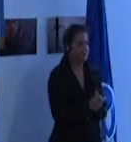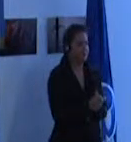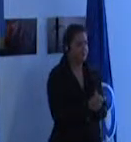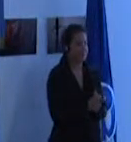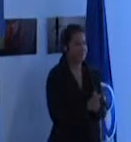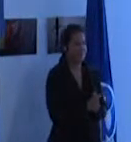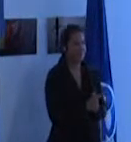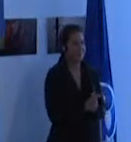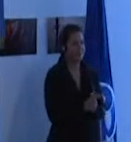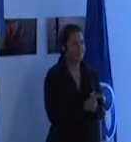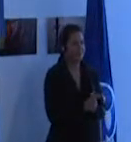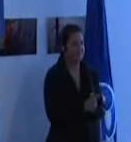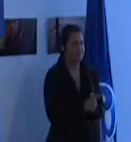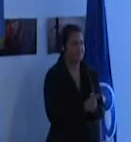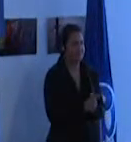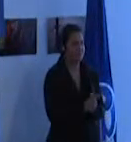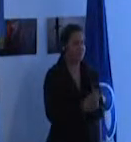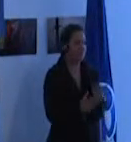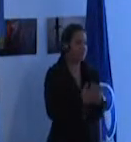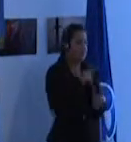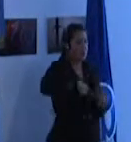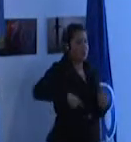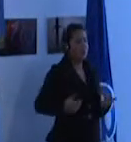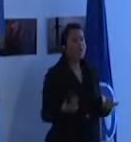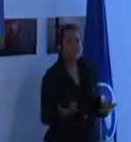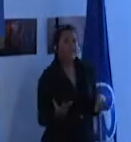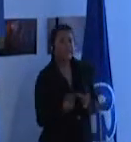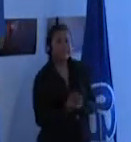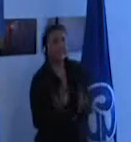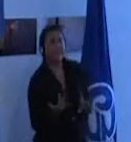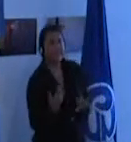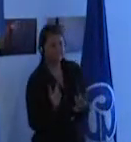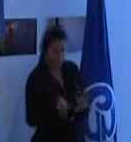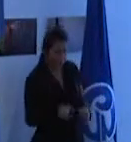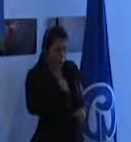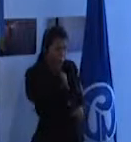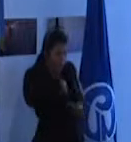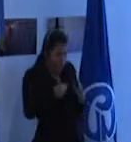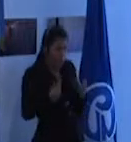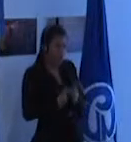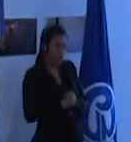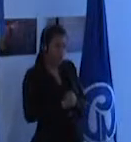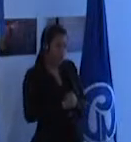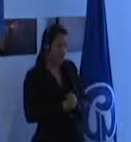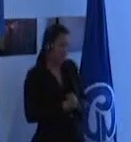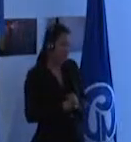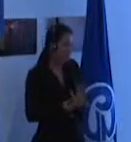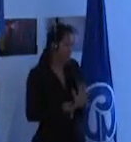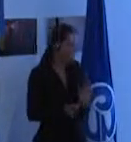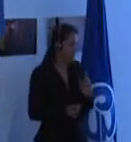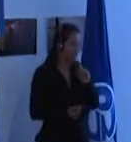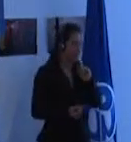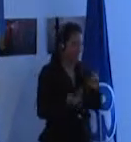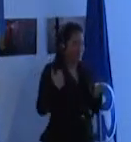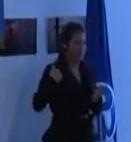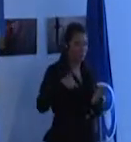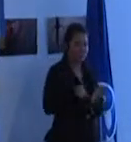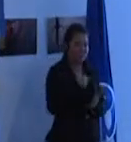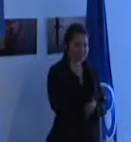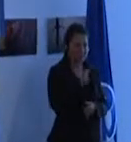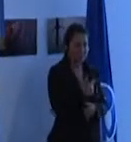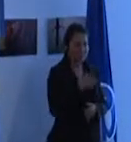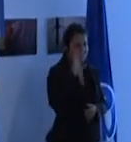esperara a que la sociedad fuera inclusiva para ella ser inclusiva la escuela como dice Philippe Merriere